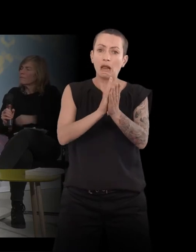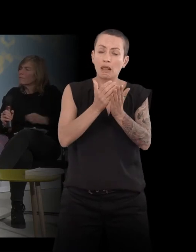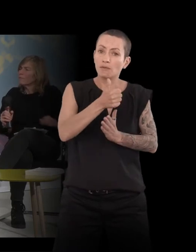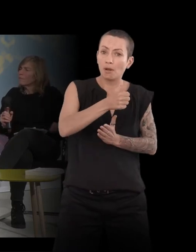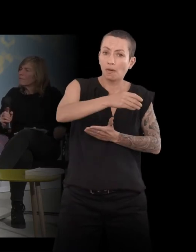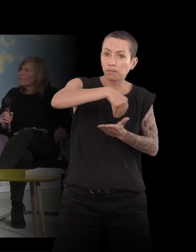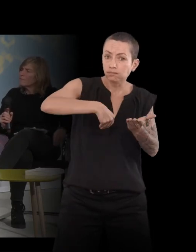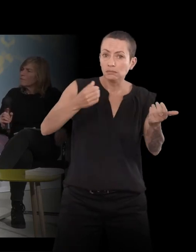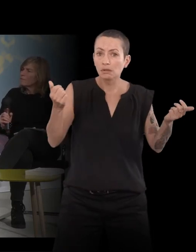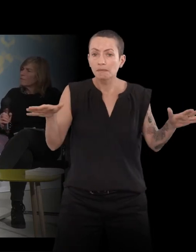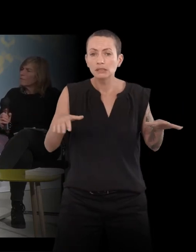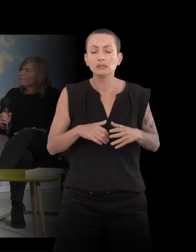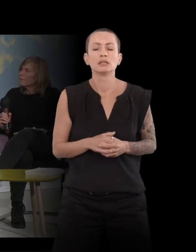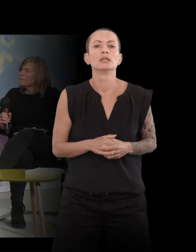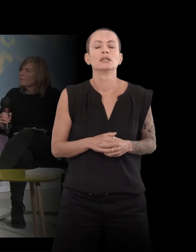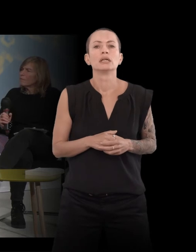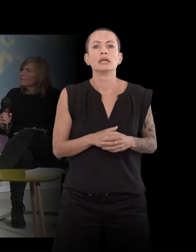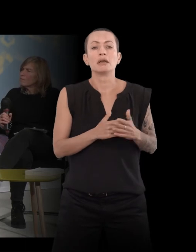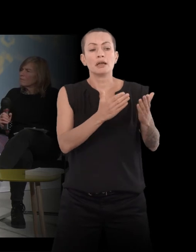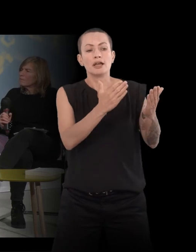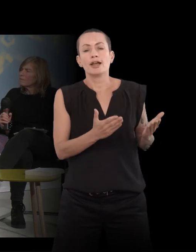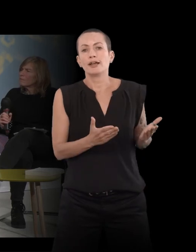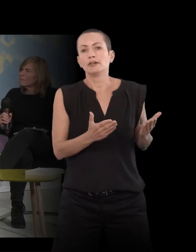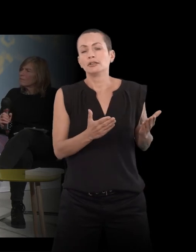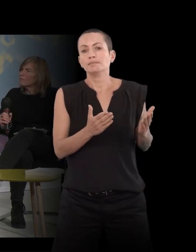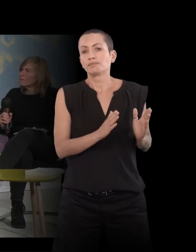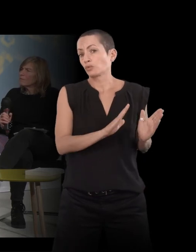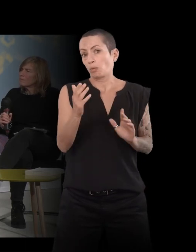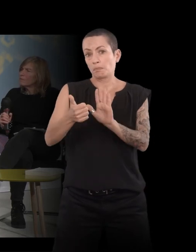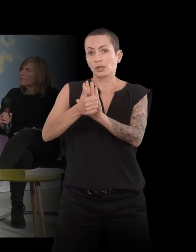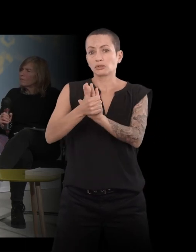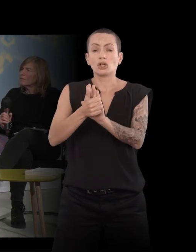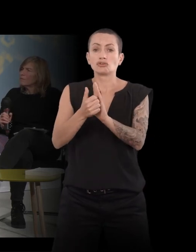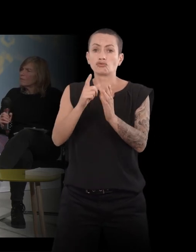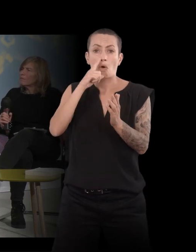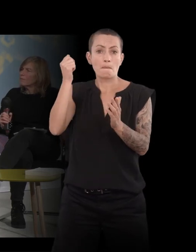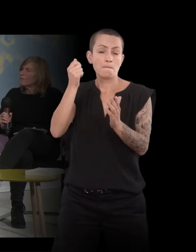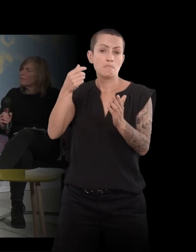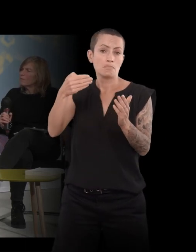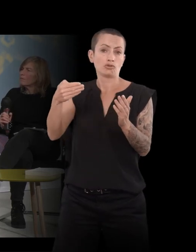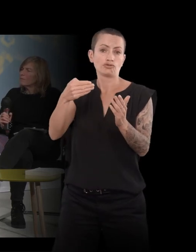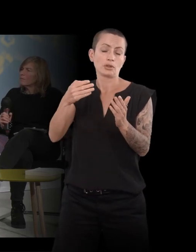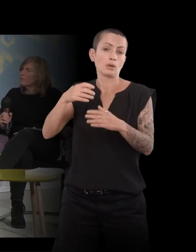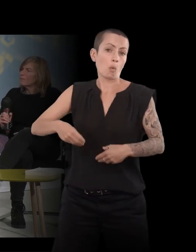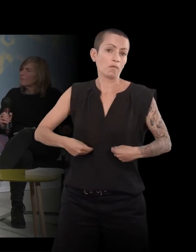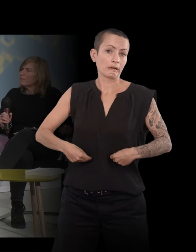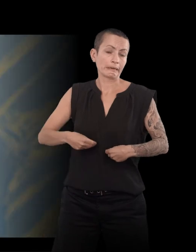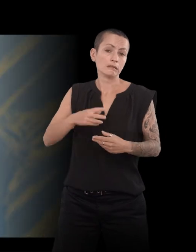'histoire de Moïche, ouvrier, juge et communiste au temps de Staline. Voilà. Et puis,